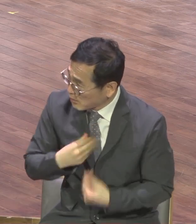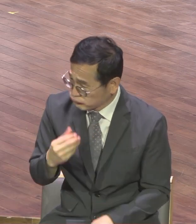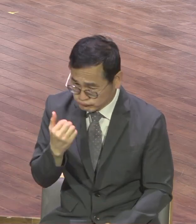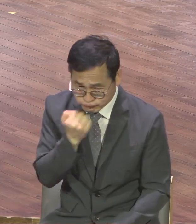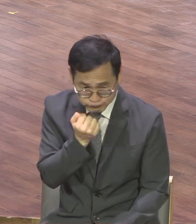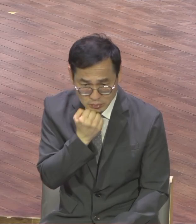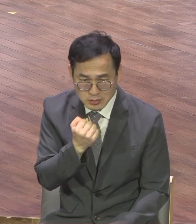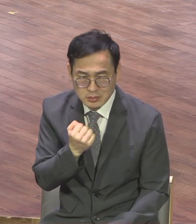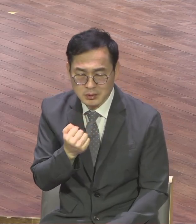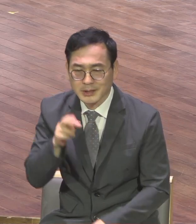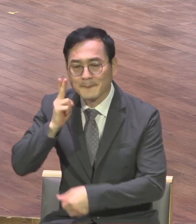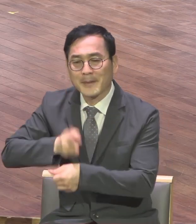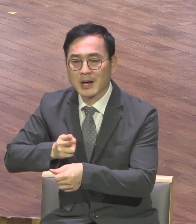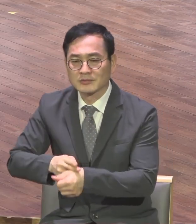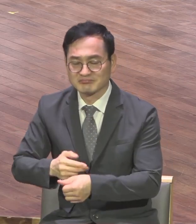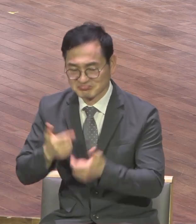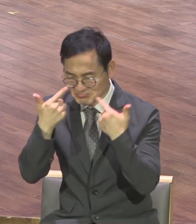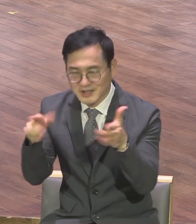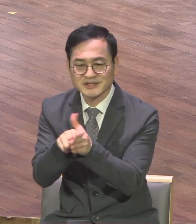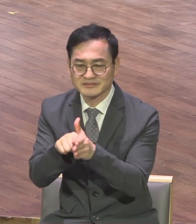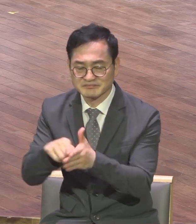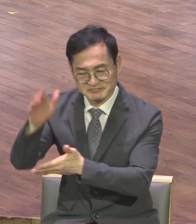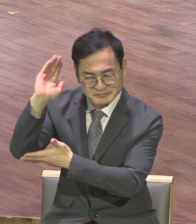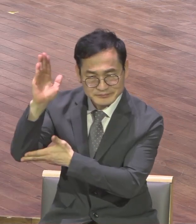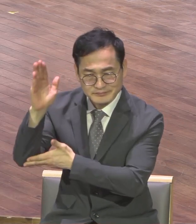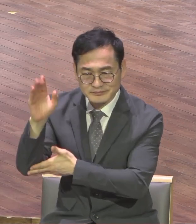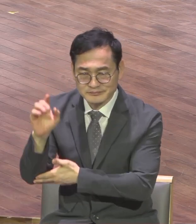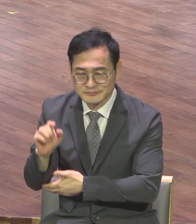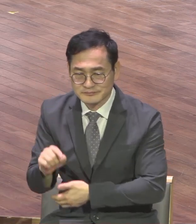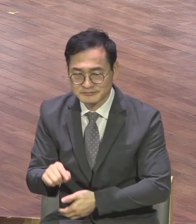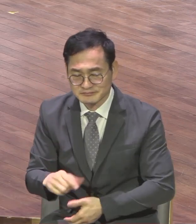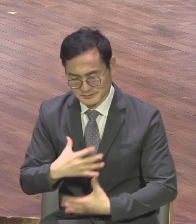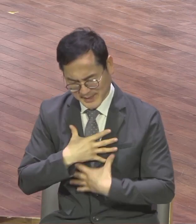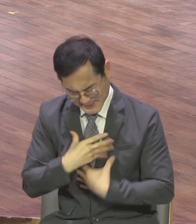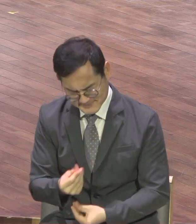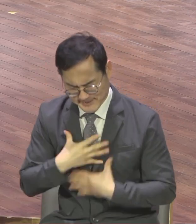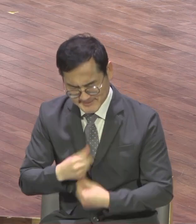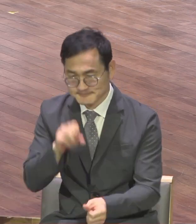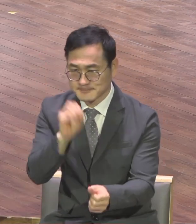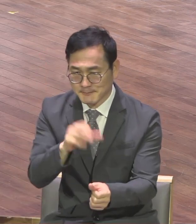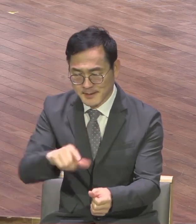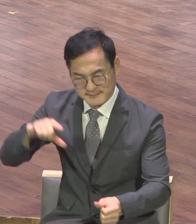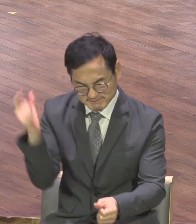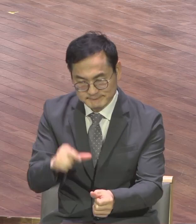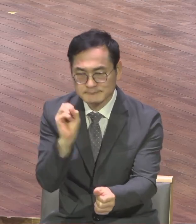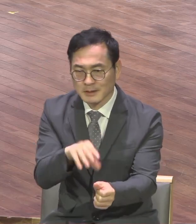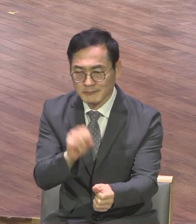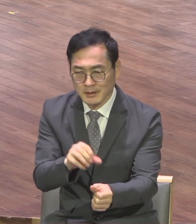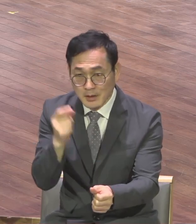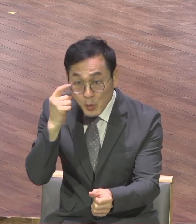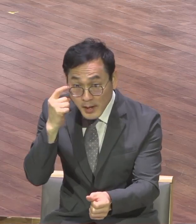하나님과의 뭐요 영적 소통을 하고 있었어요 창조주 하나님과의 영적 소통